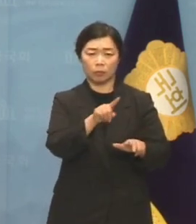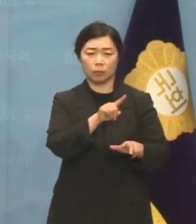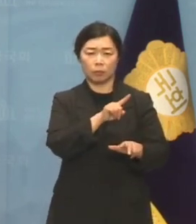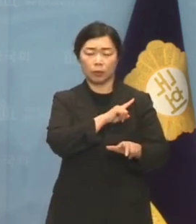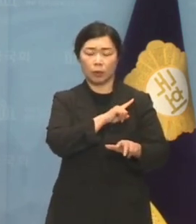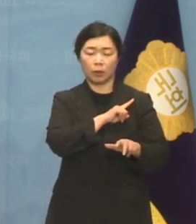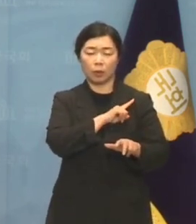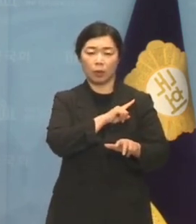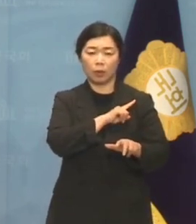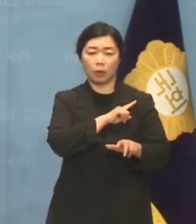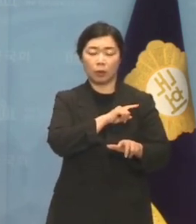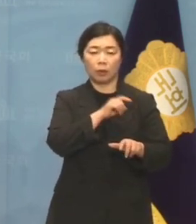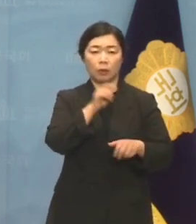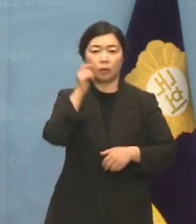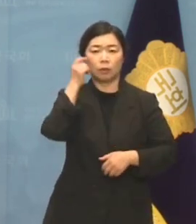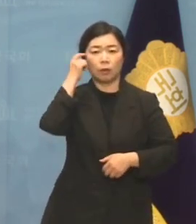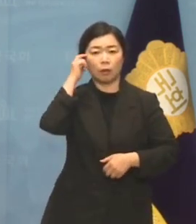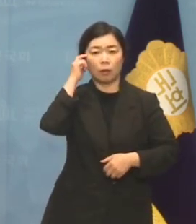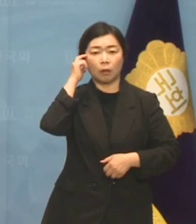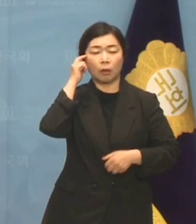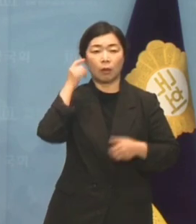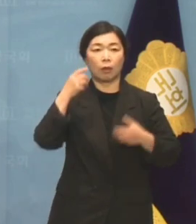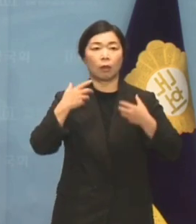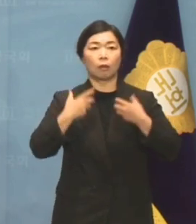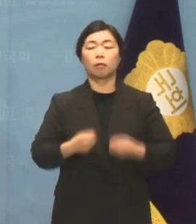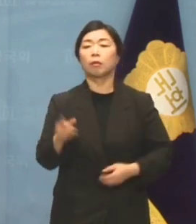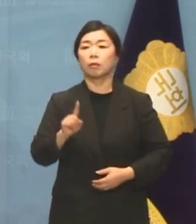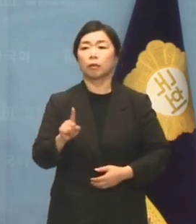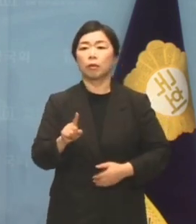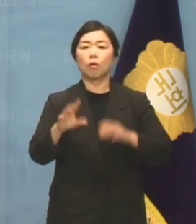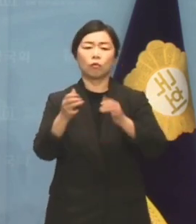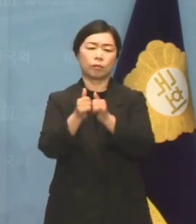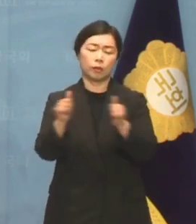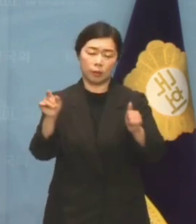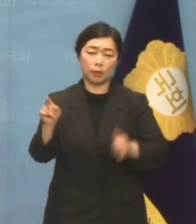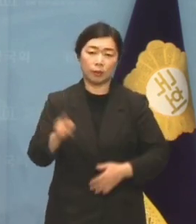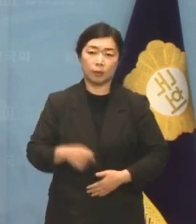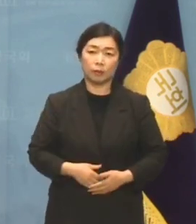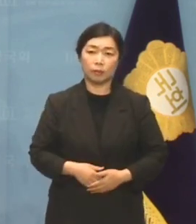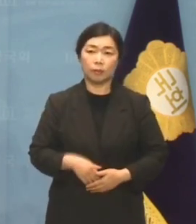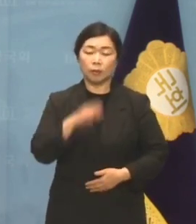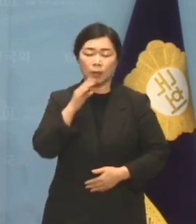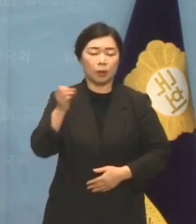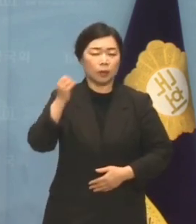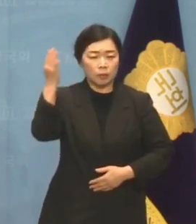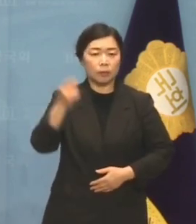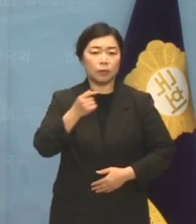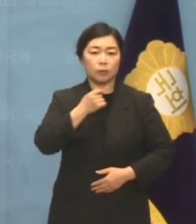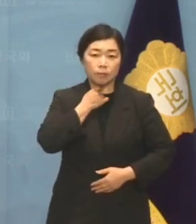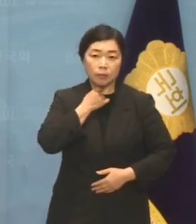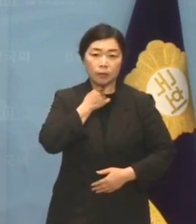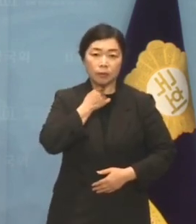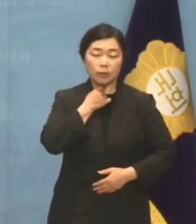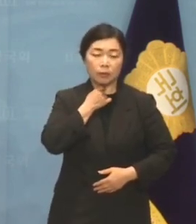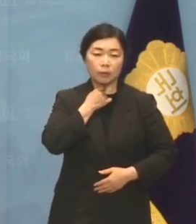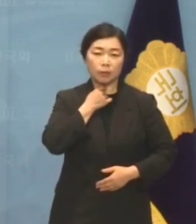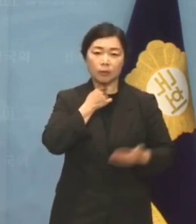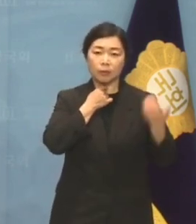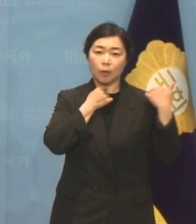허망한 생각이 드는 건 바로 국민입니다. 잊혀지고 싶다던 전직 대통령이었지만